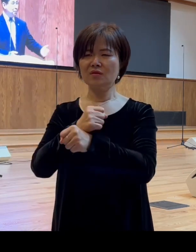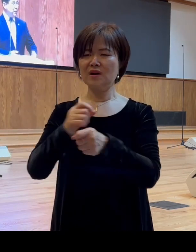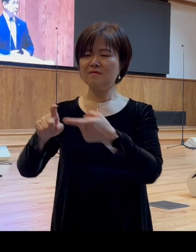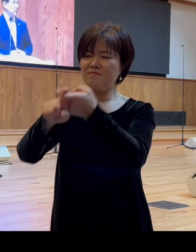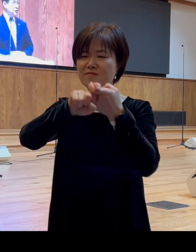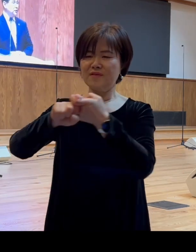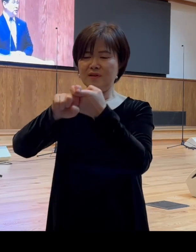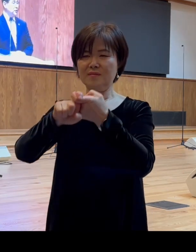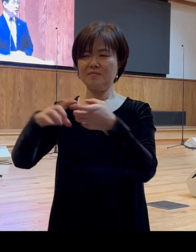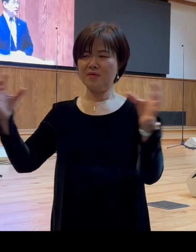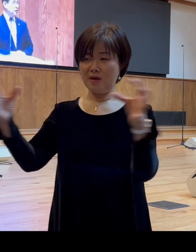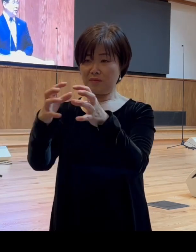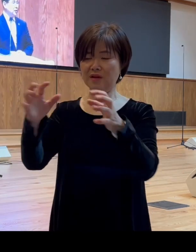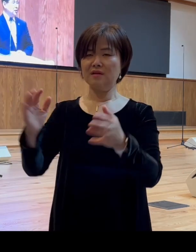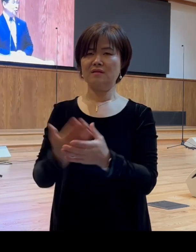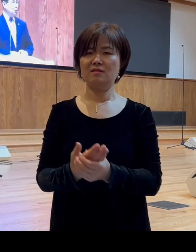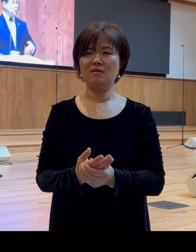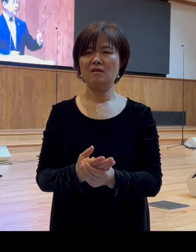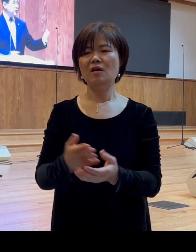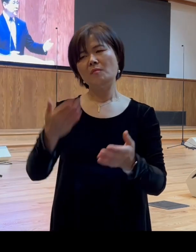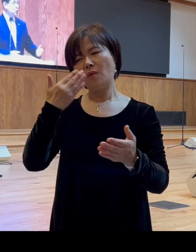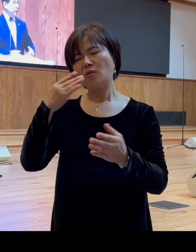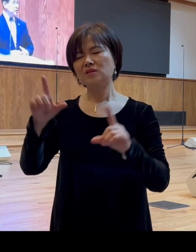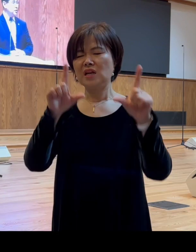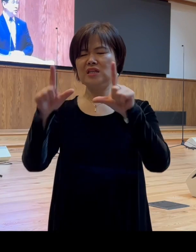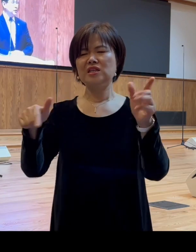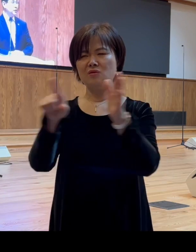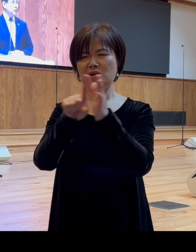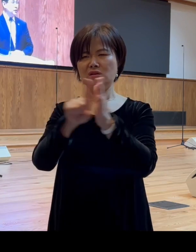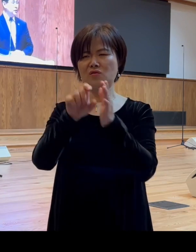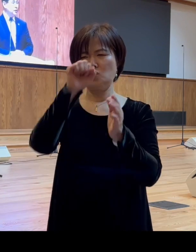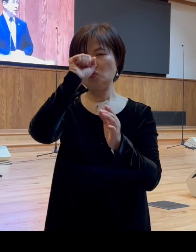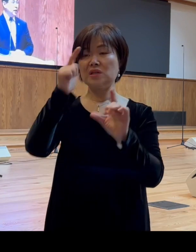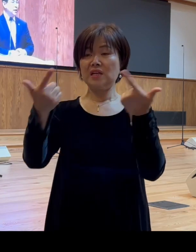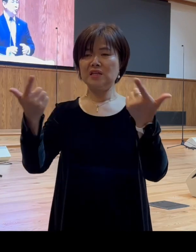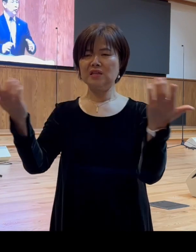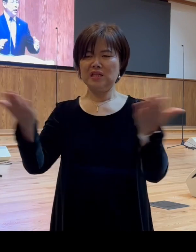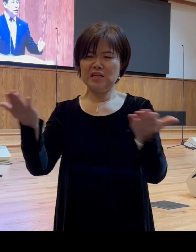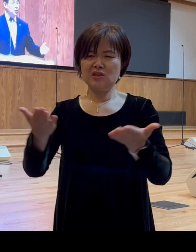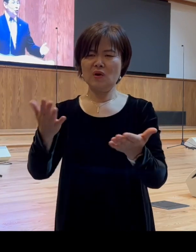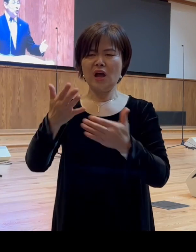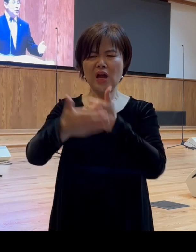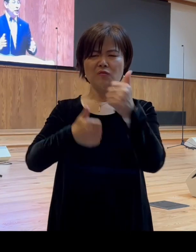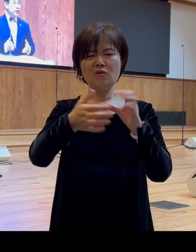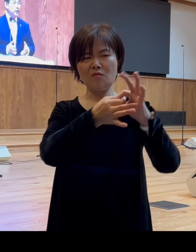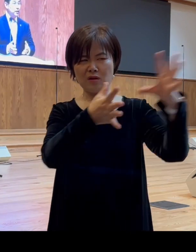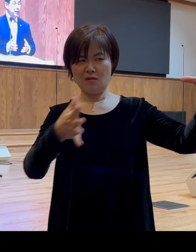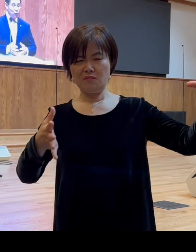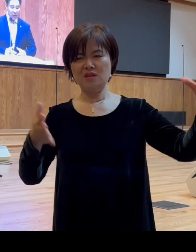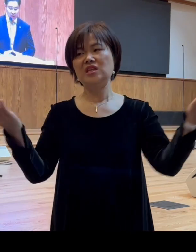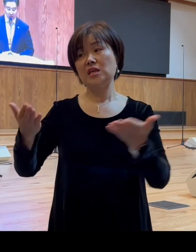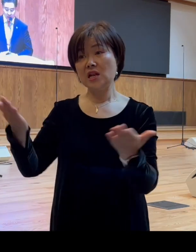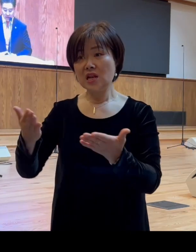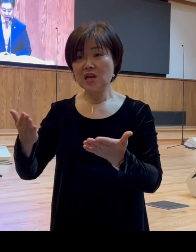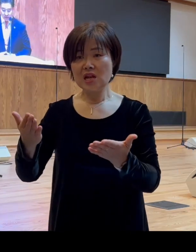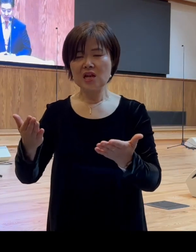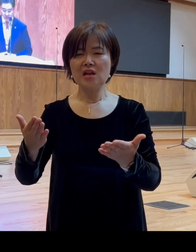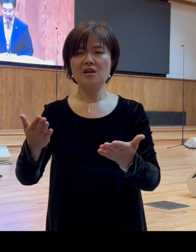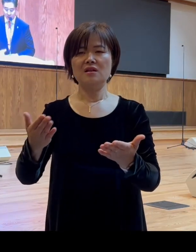먹고 사는 일을 위해서 하나님과 관련되지 아니한 일을 하고 있는가 그럼 그런가